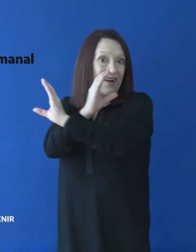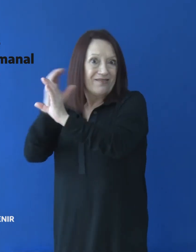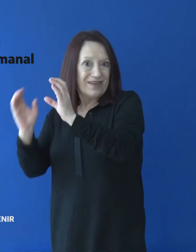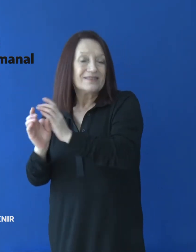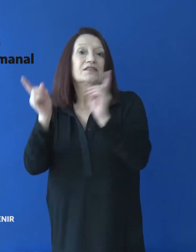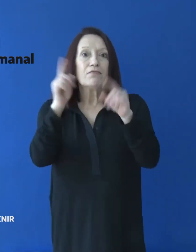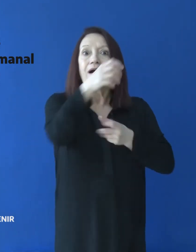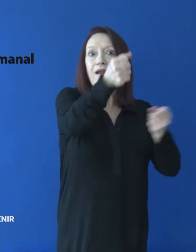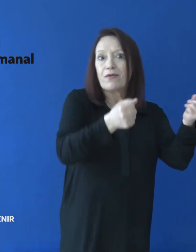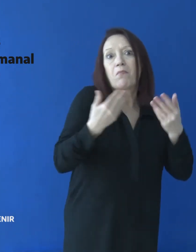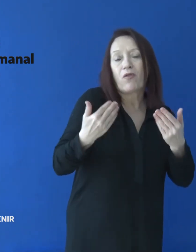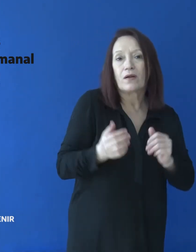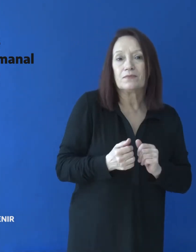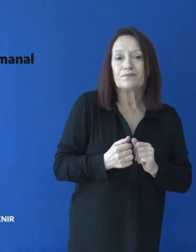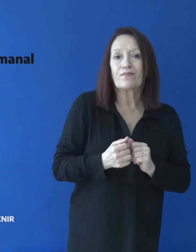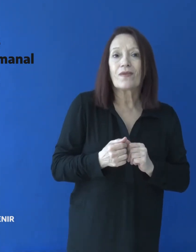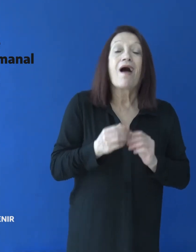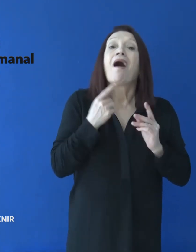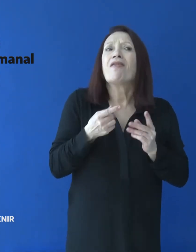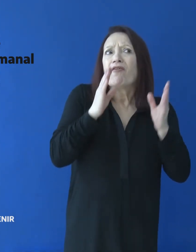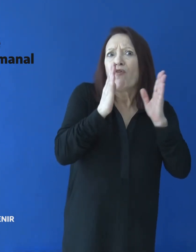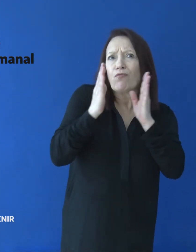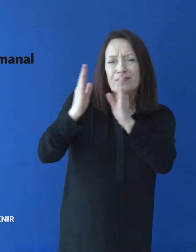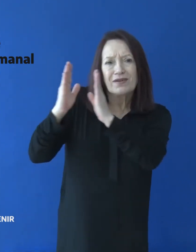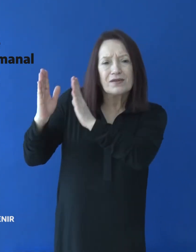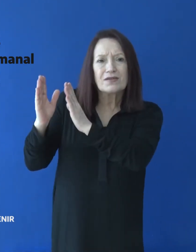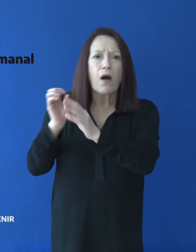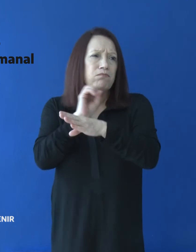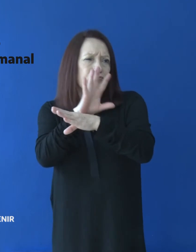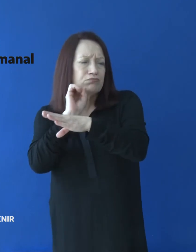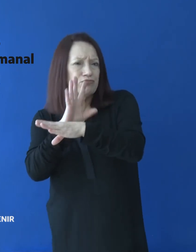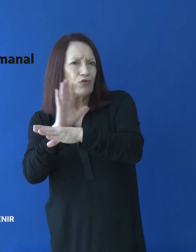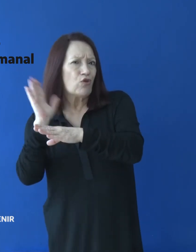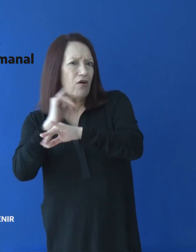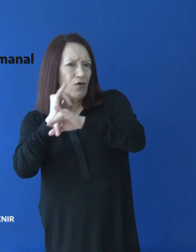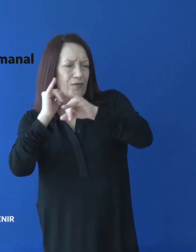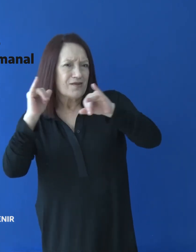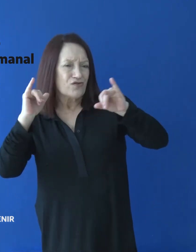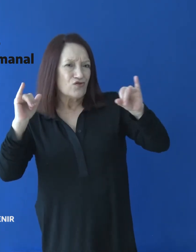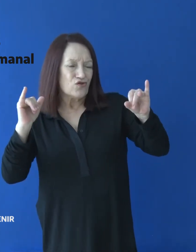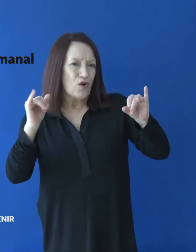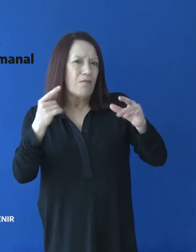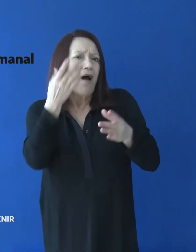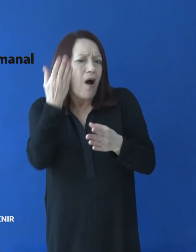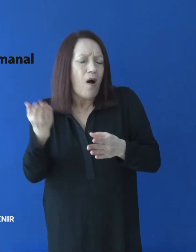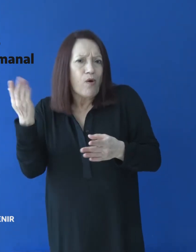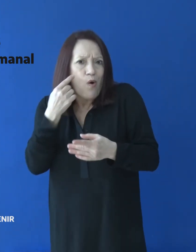Caleta Olivia. Para el esquema de trabajo, enviamos todo el material gráfico con la información oficial